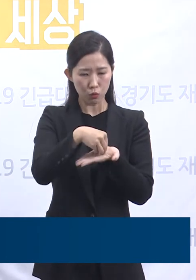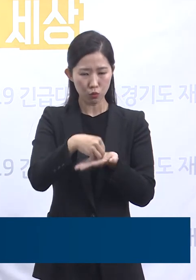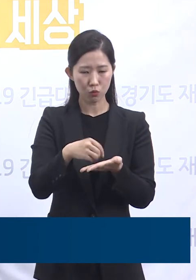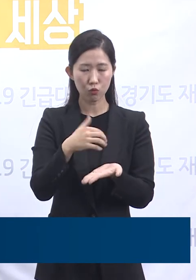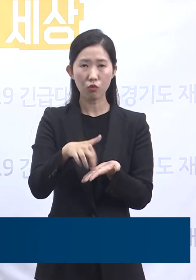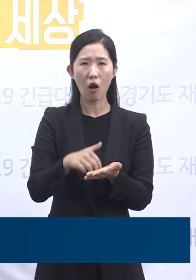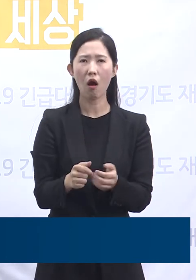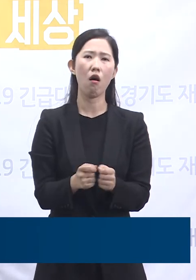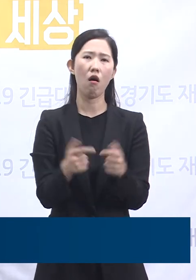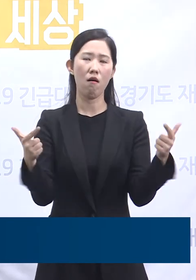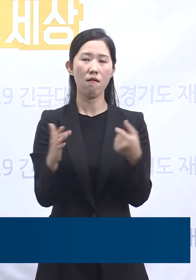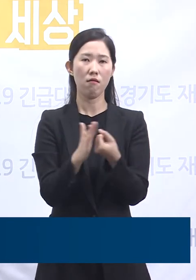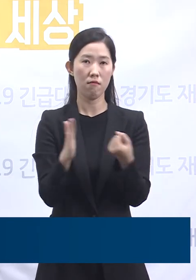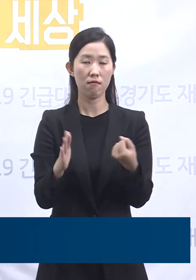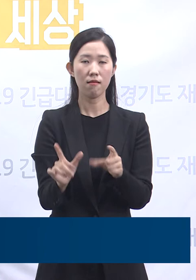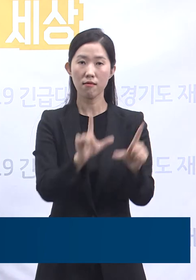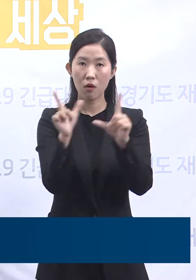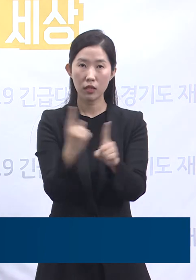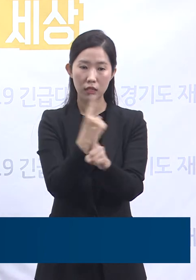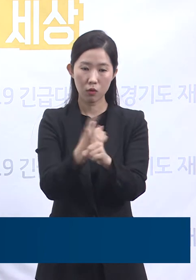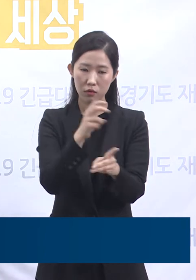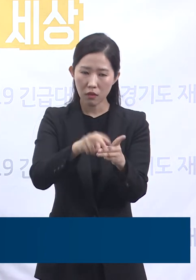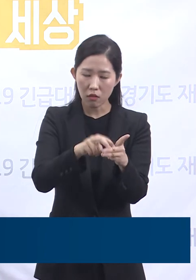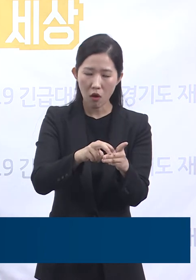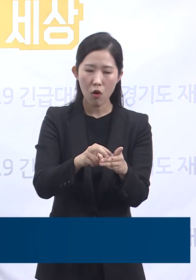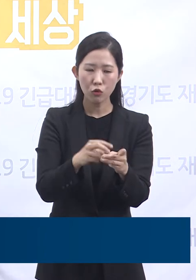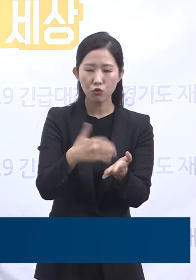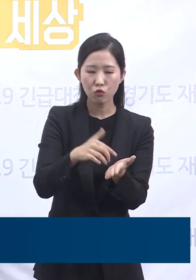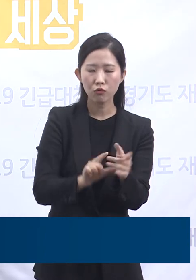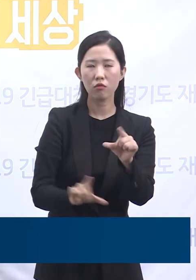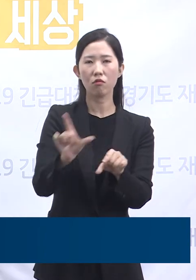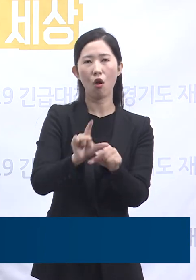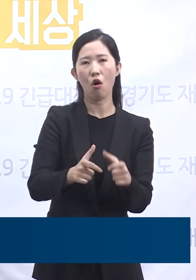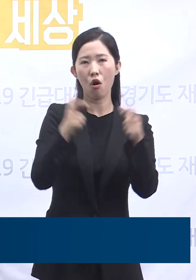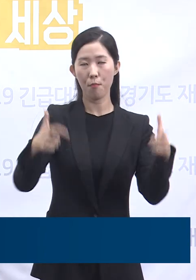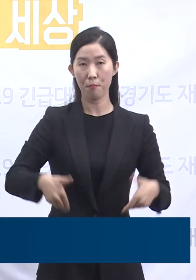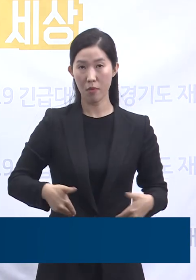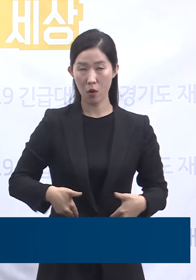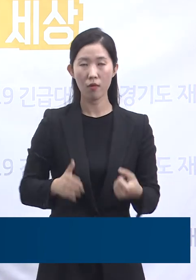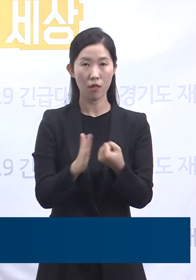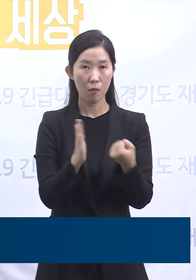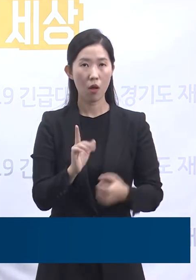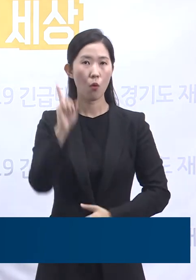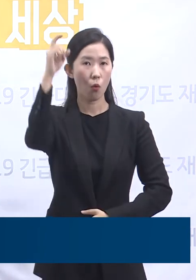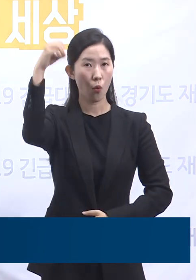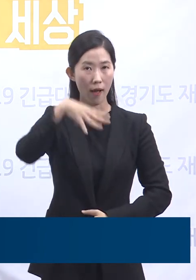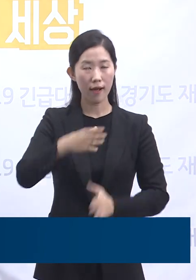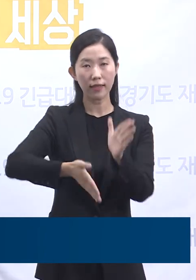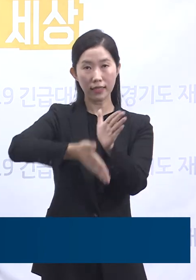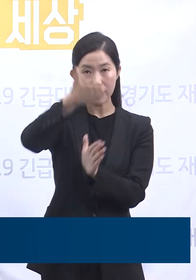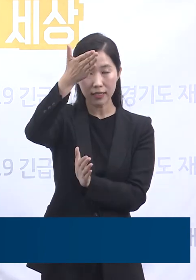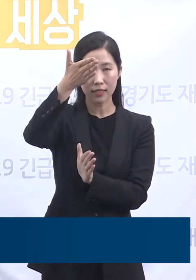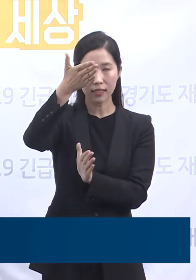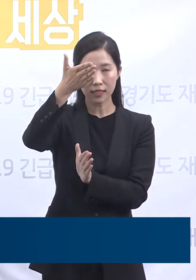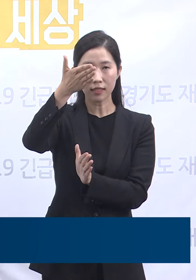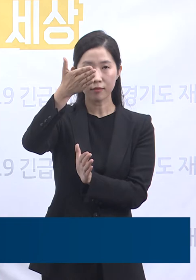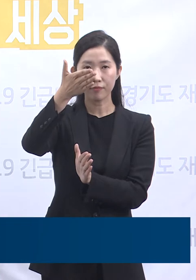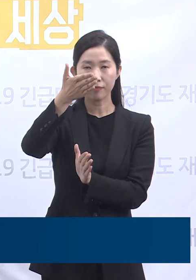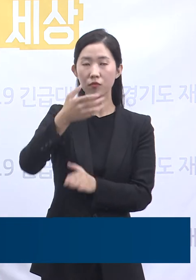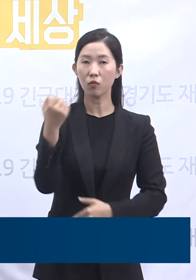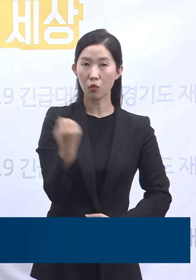있었고 고양시 일산동구 소재 삼성화재 글로벌 캠퍼스